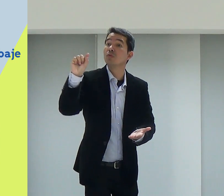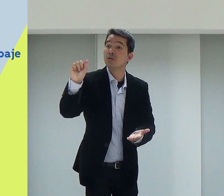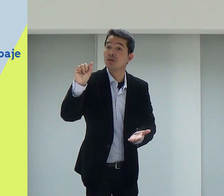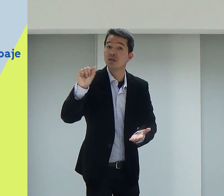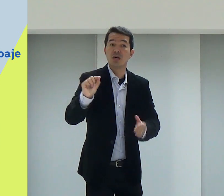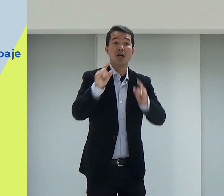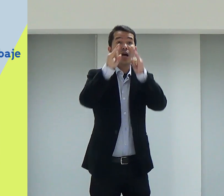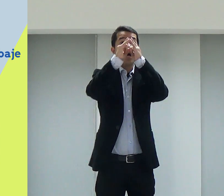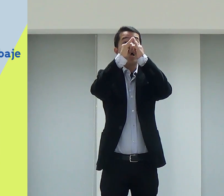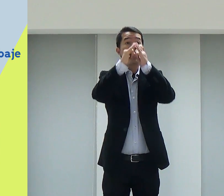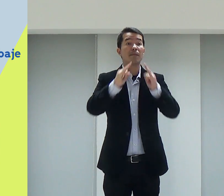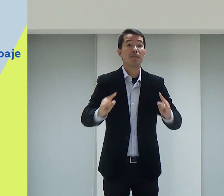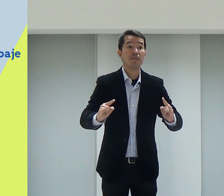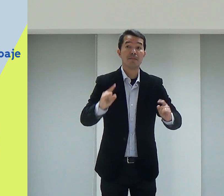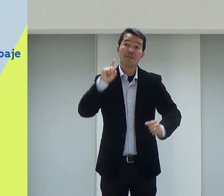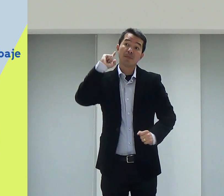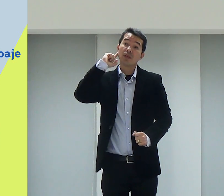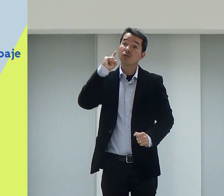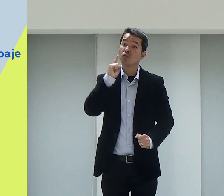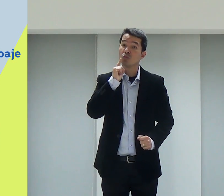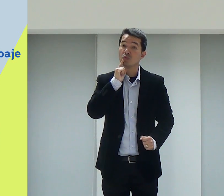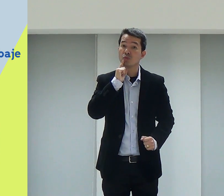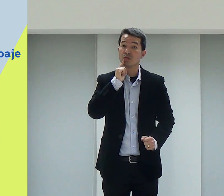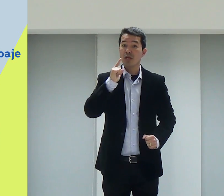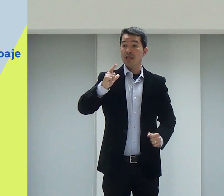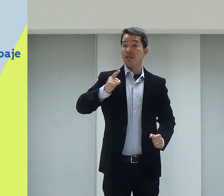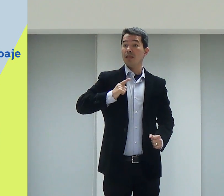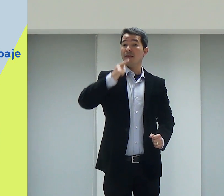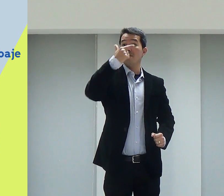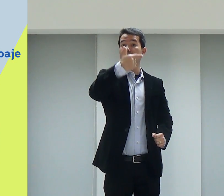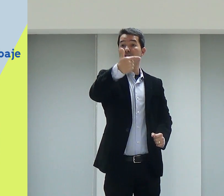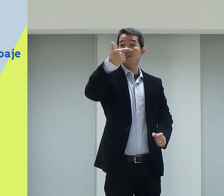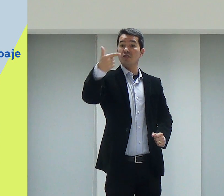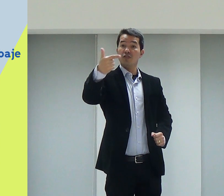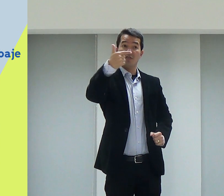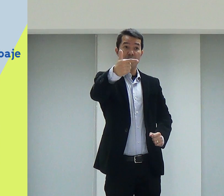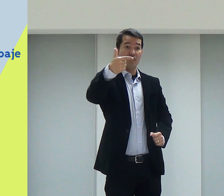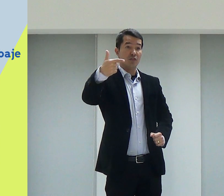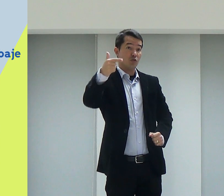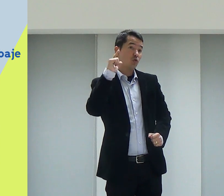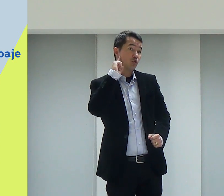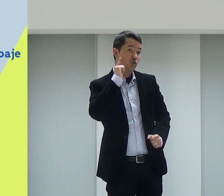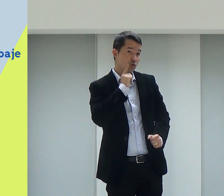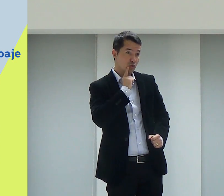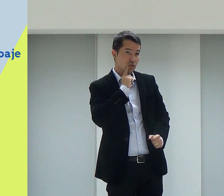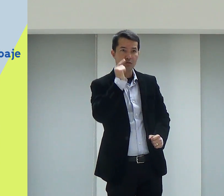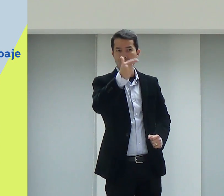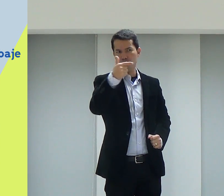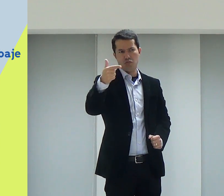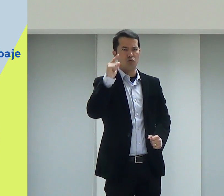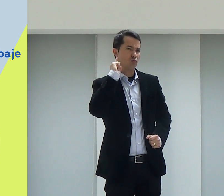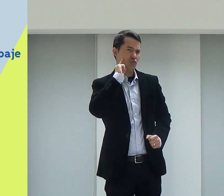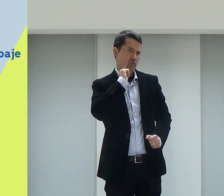eles começaram o quê? Eles fizeram um retiro para os surdos. E tinham vinte e dois surdos lá.